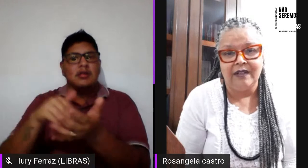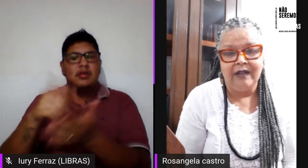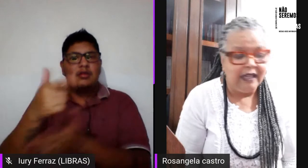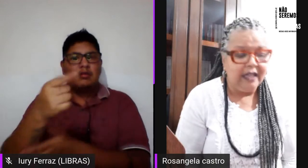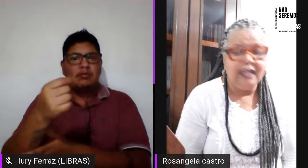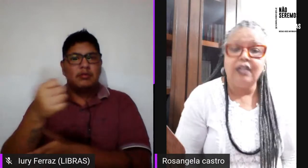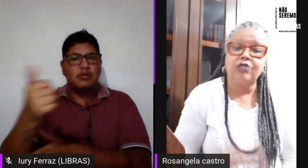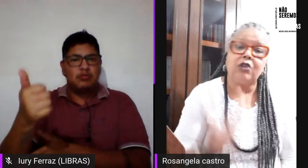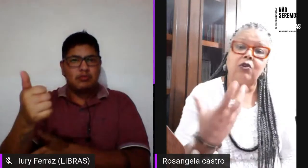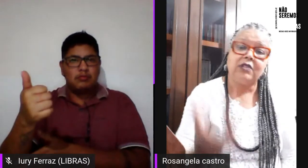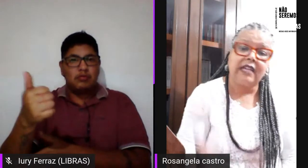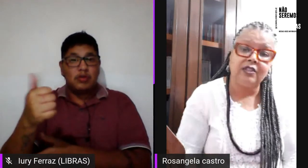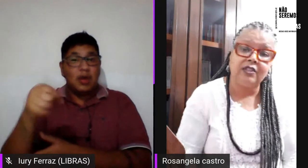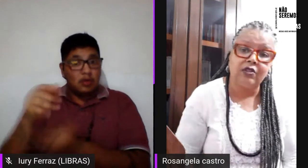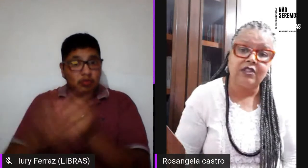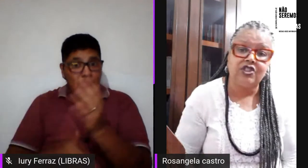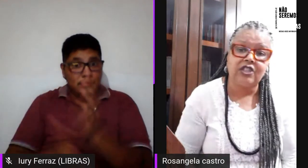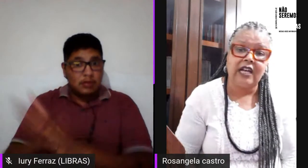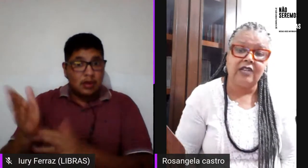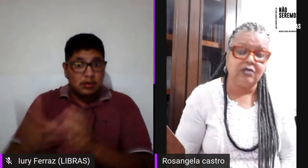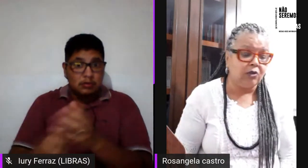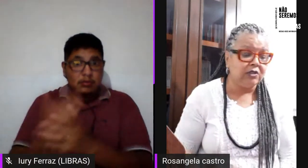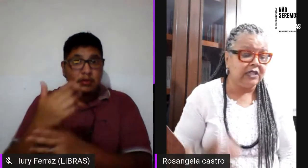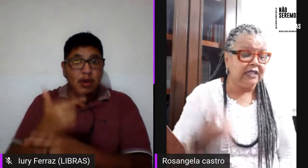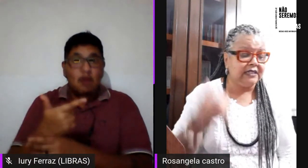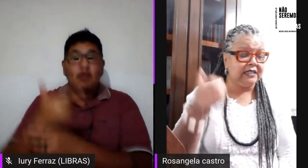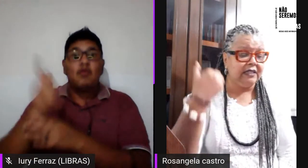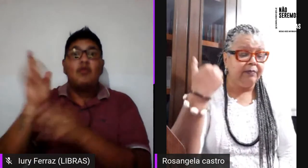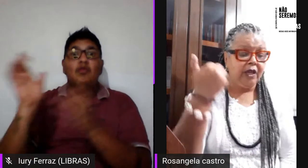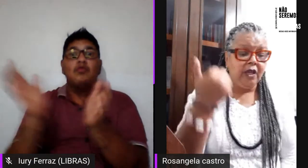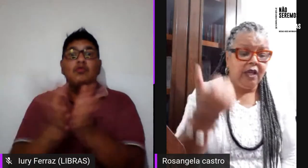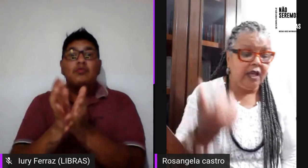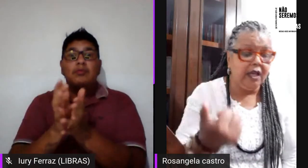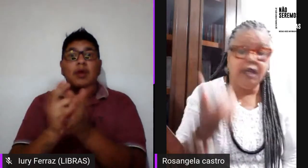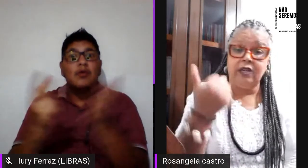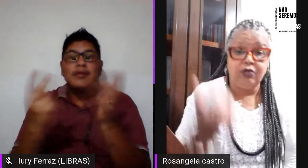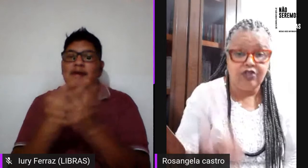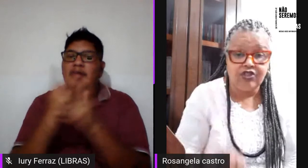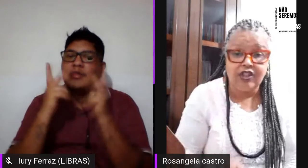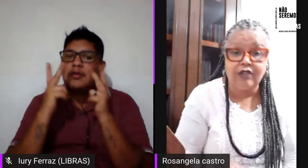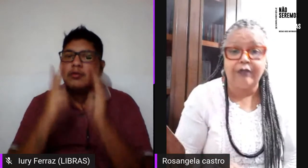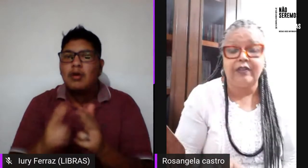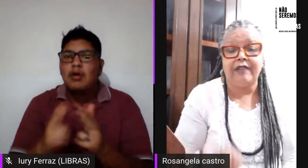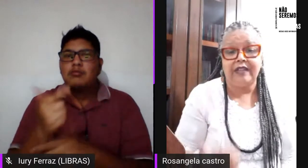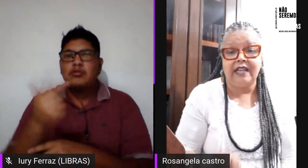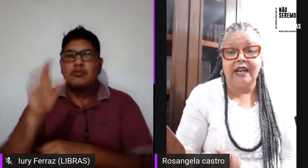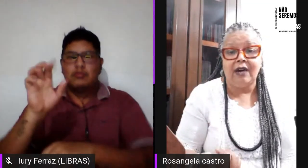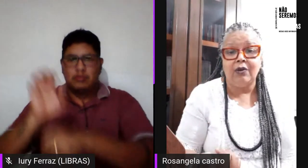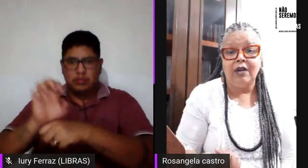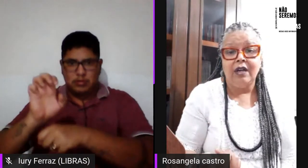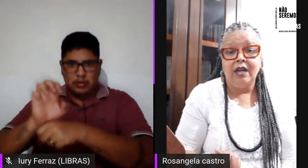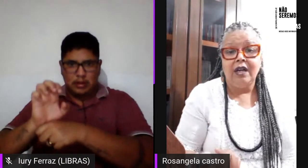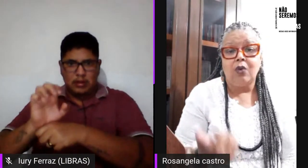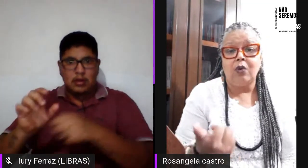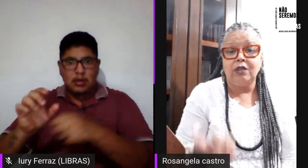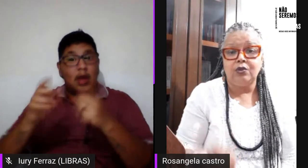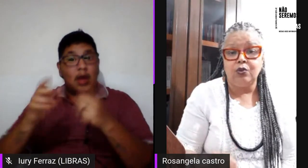Souza. E isso acontece em outros estados, acontece no Distrito Federal,